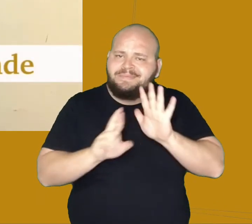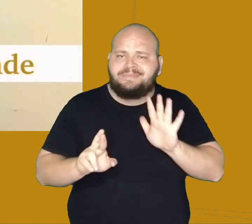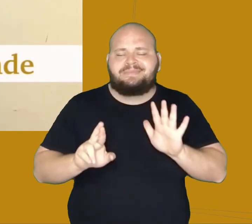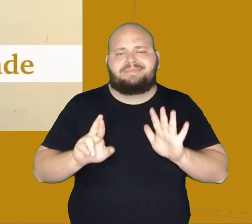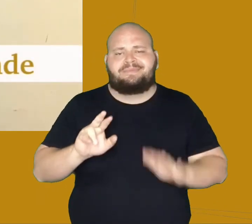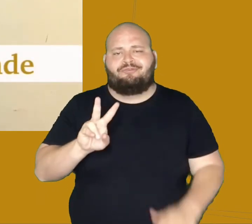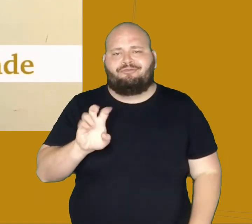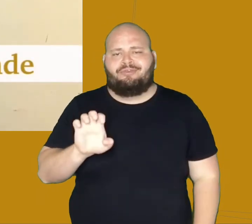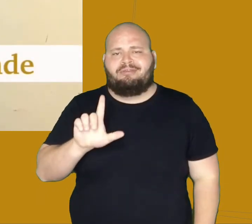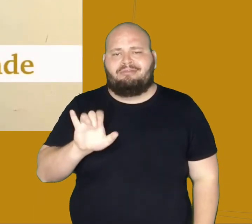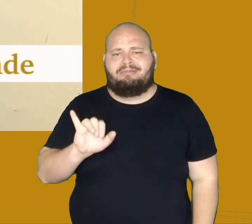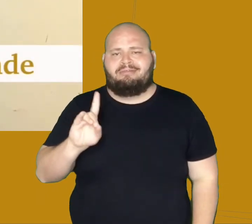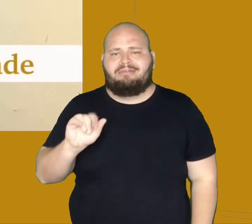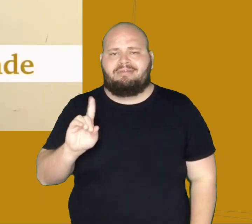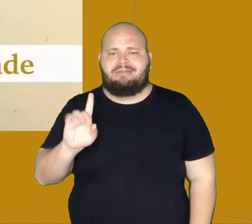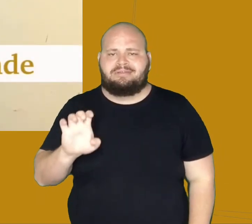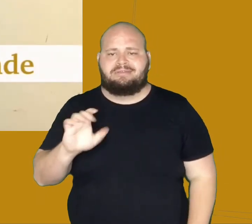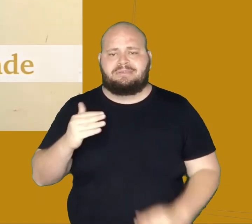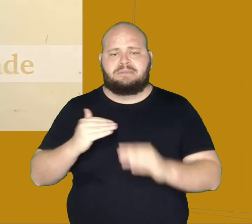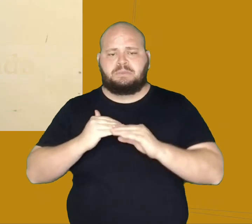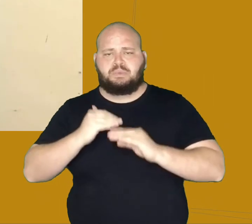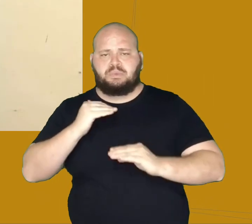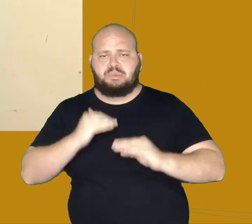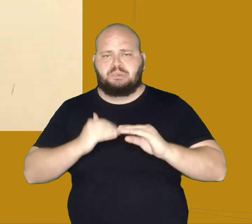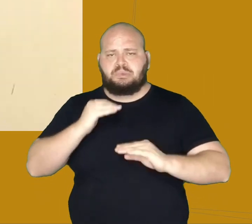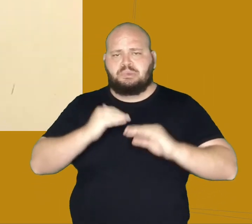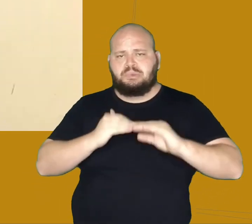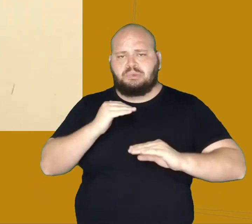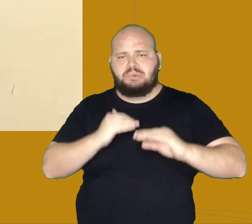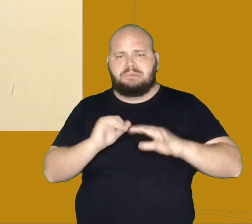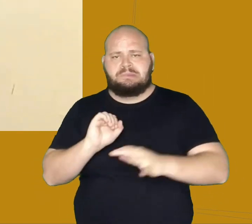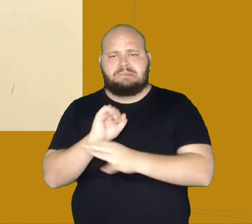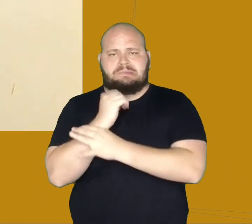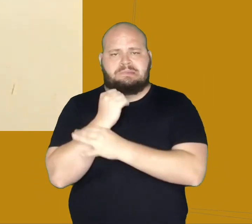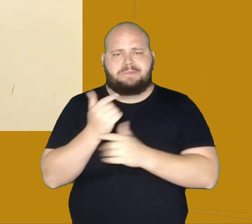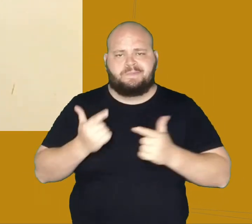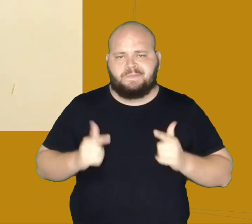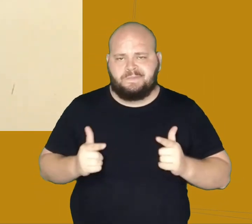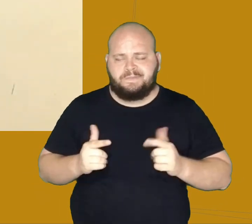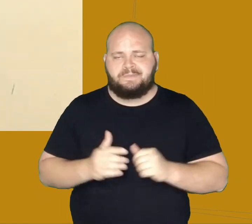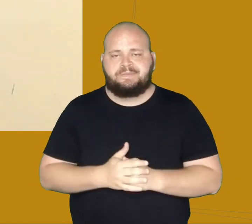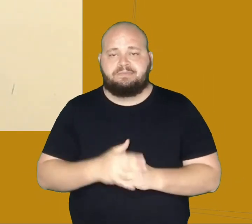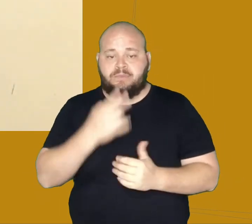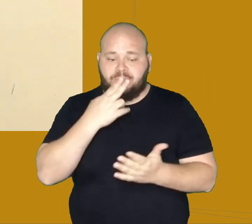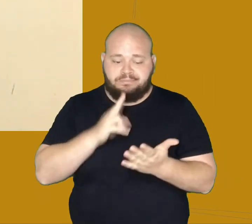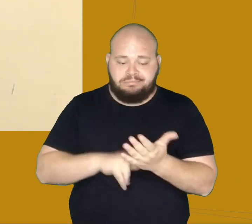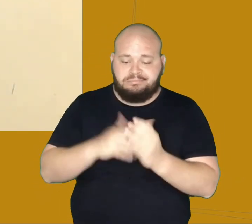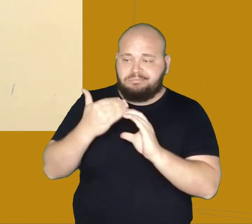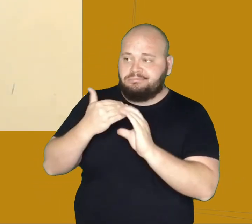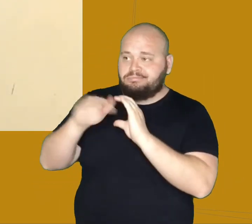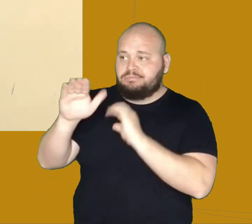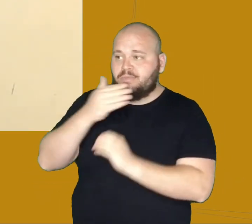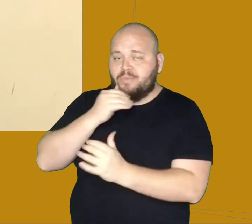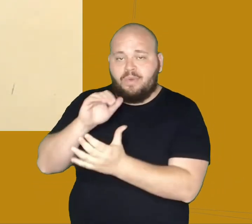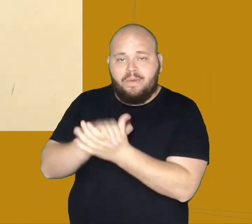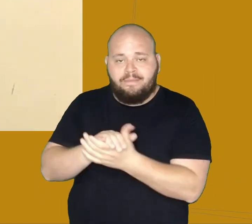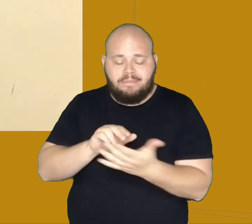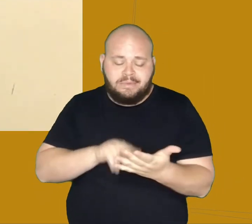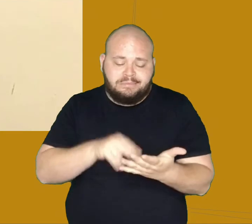indeciso, polúvel e inconstante. Na carta enviada ao esposo, Dona Benedita pede sua ajuda para decidir sobre a